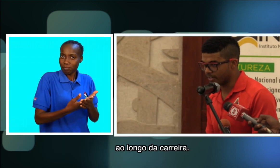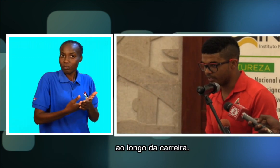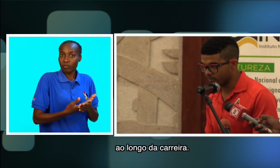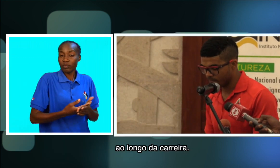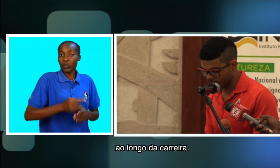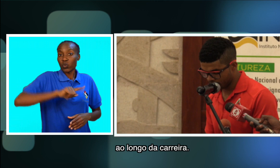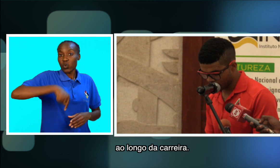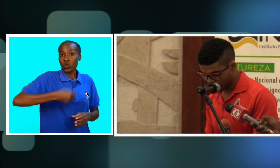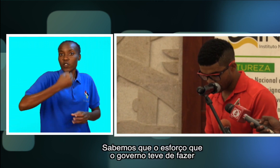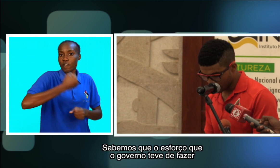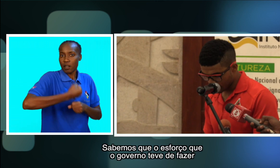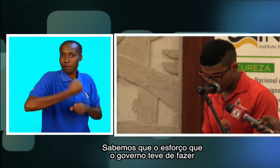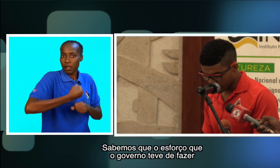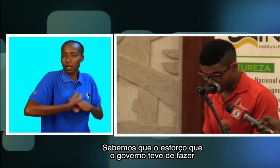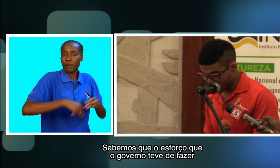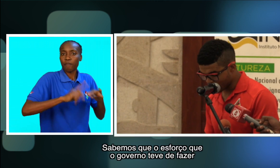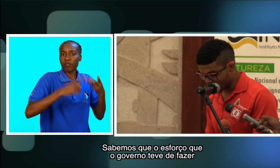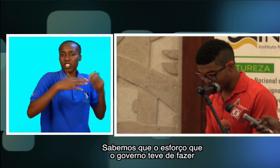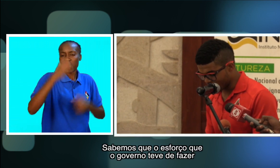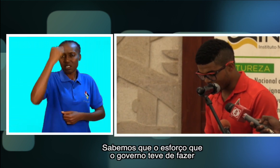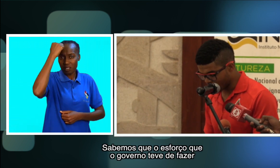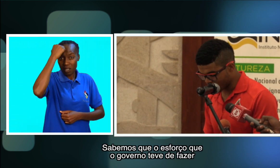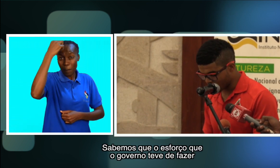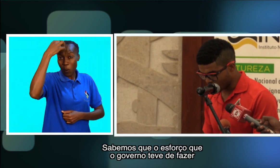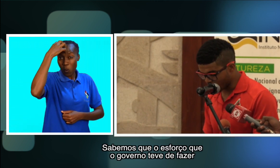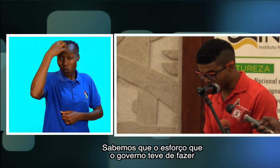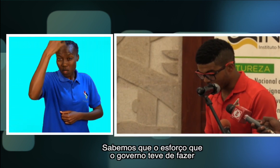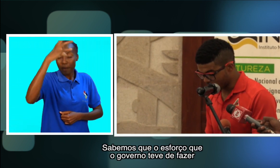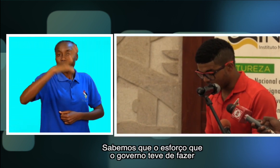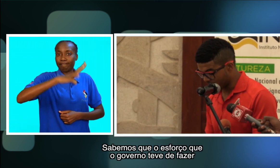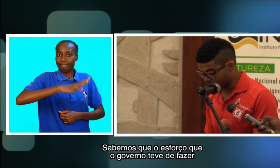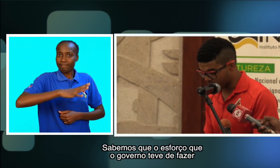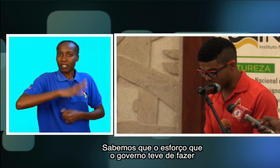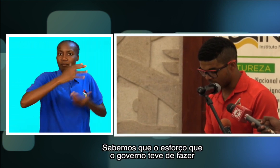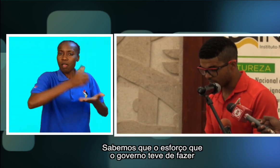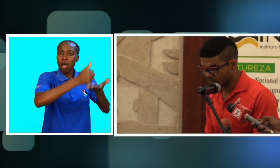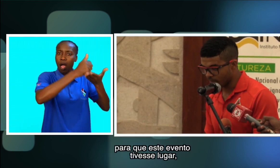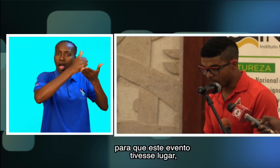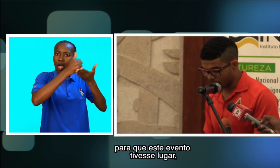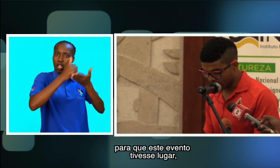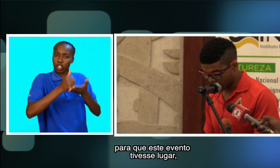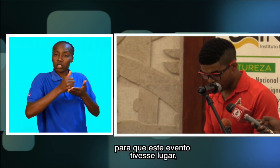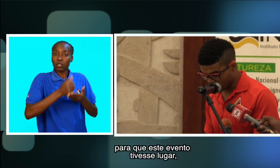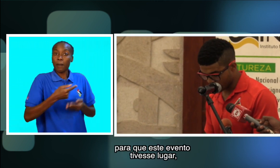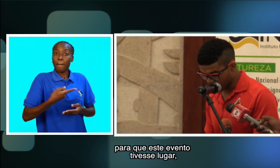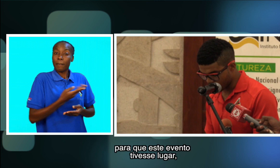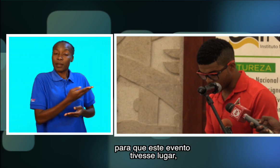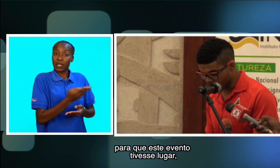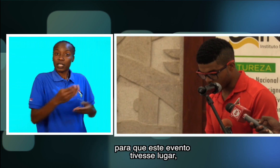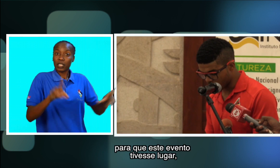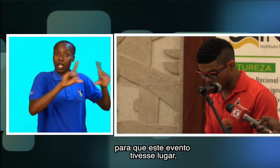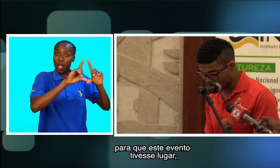tarefa. Sabemos que o esforço que o governo teve que fazer para que este evento desse lugar,